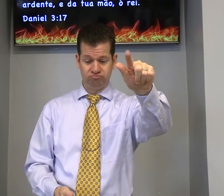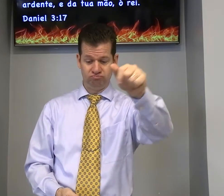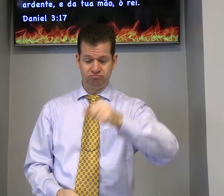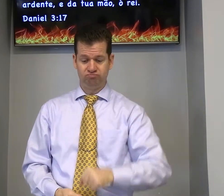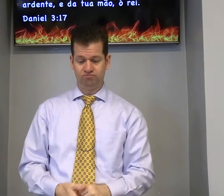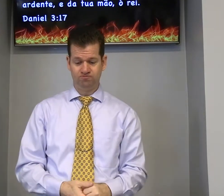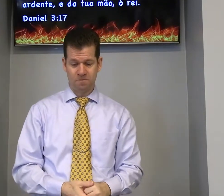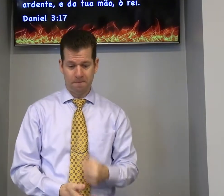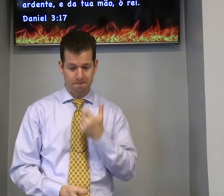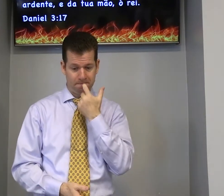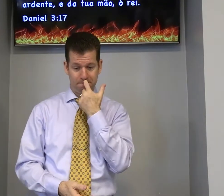versículo 17